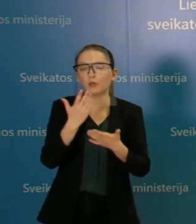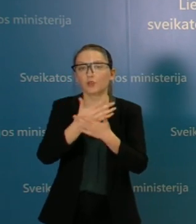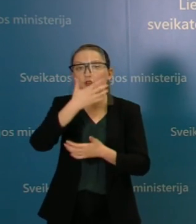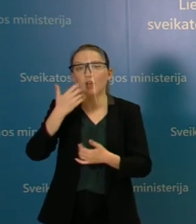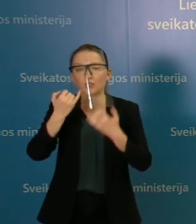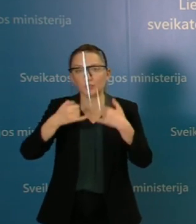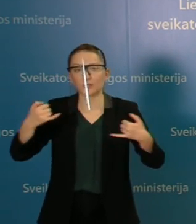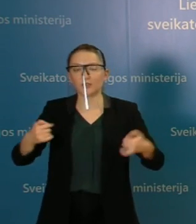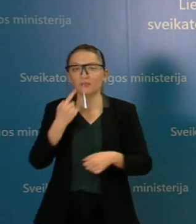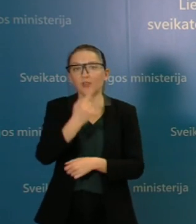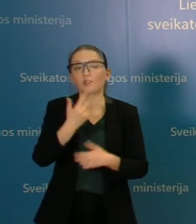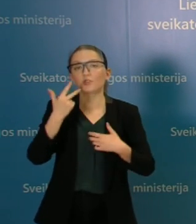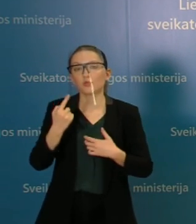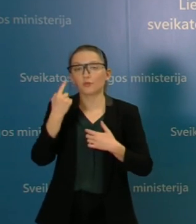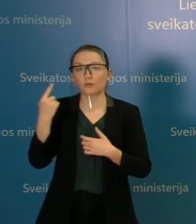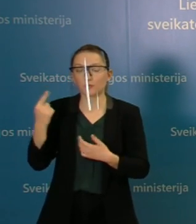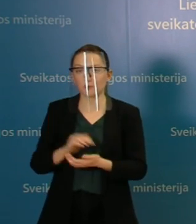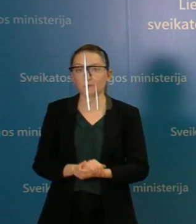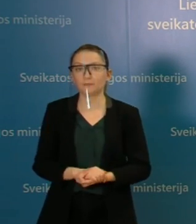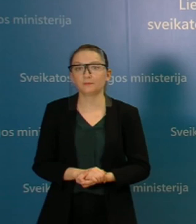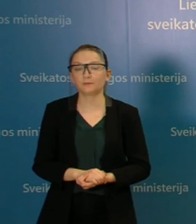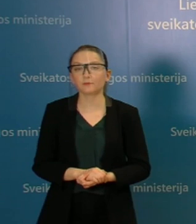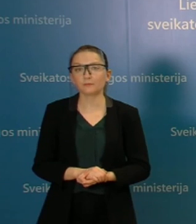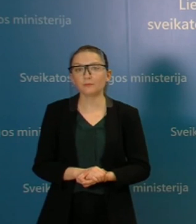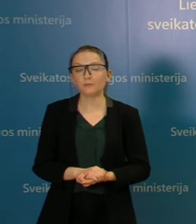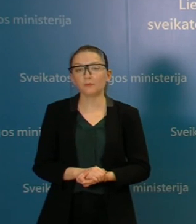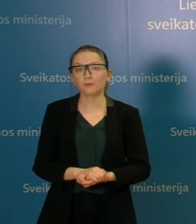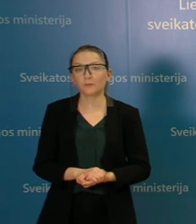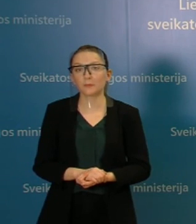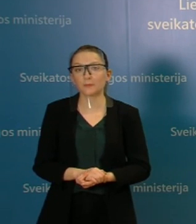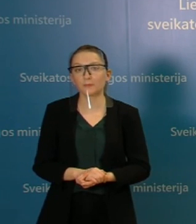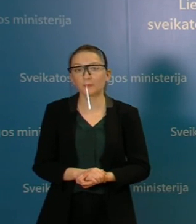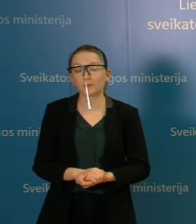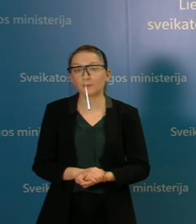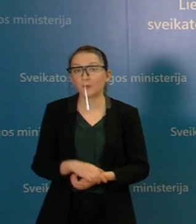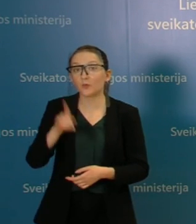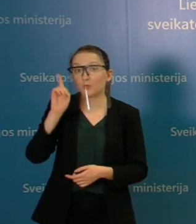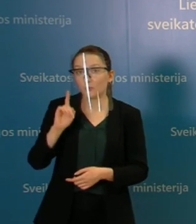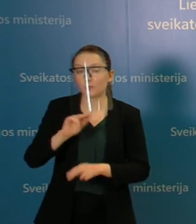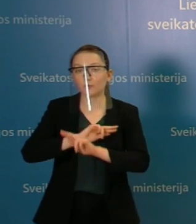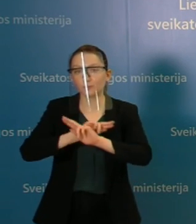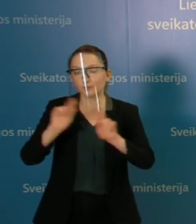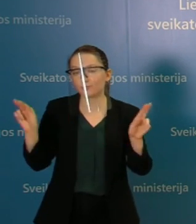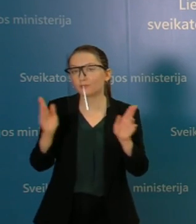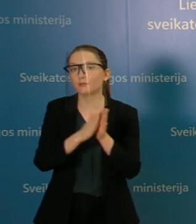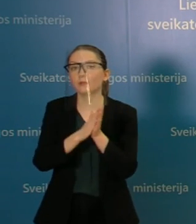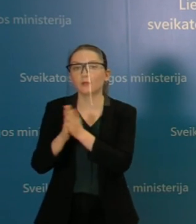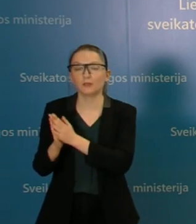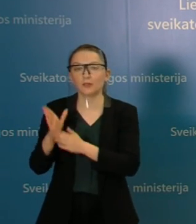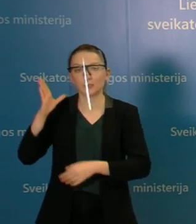karštąją liniją numeriu 1808. Tai vis tik tai norėčiau paprašyti